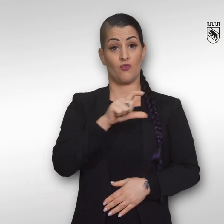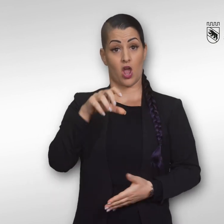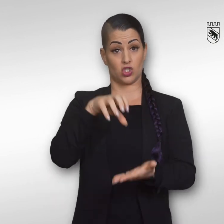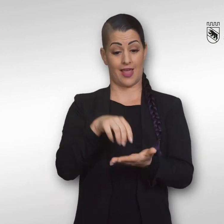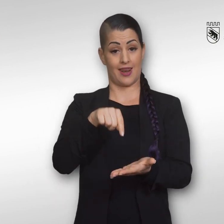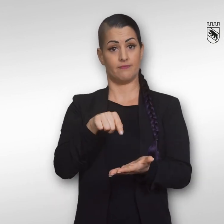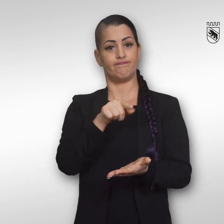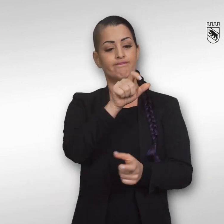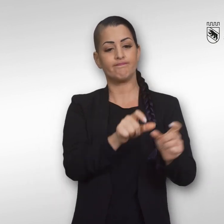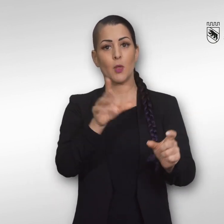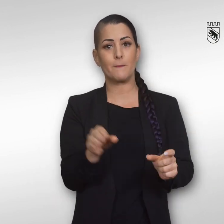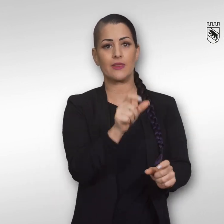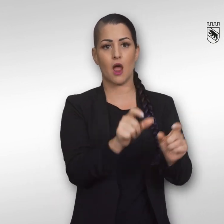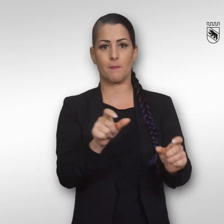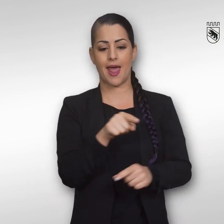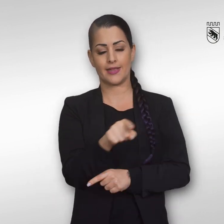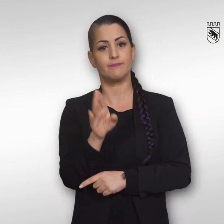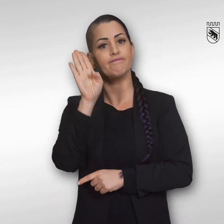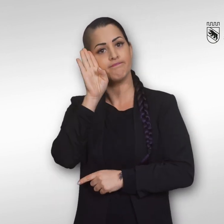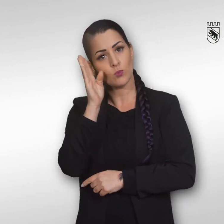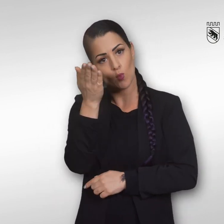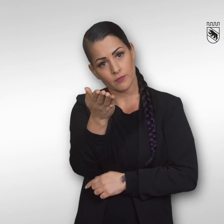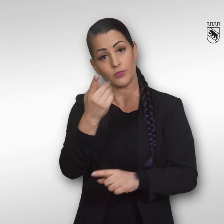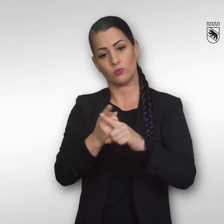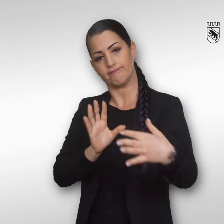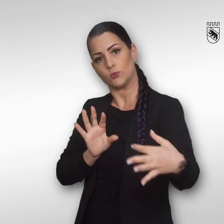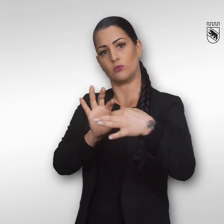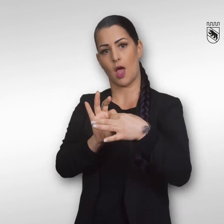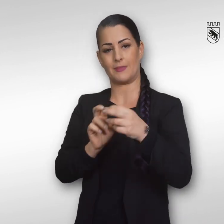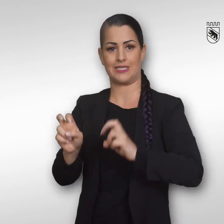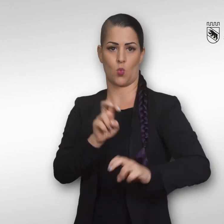Die Mitarbeiterinnen der Fachstellen hören Ihnen zu und suchen mit Ihnen eine Lösung.